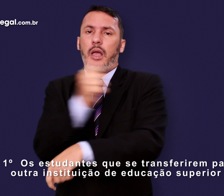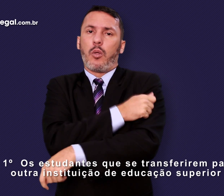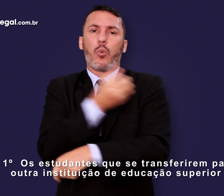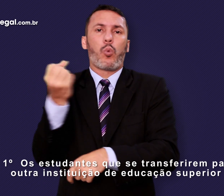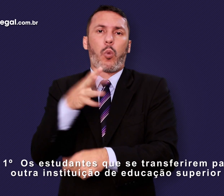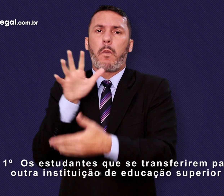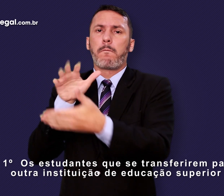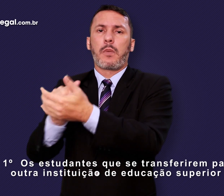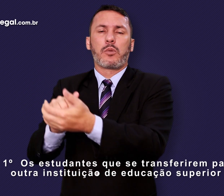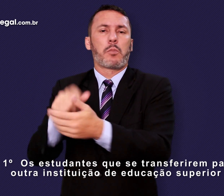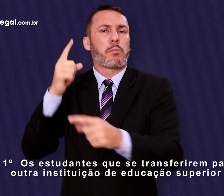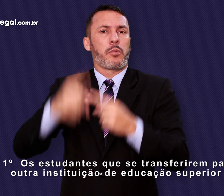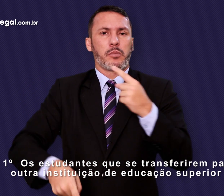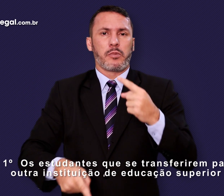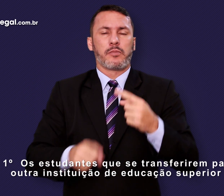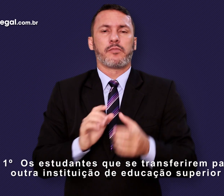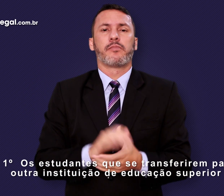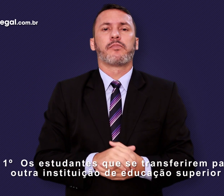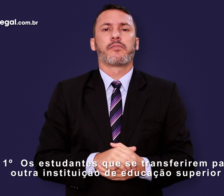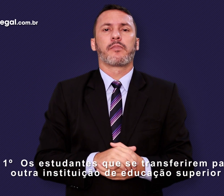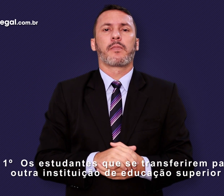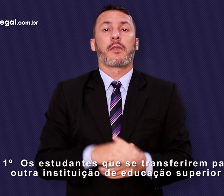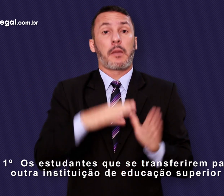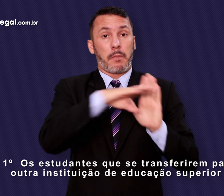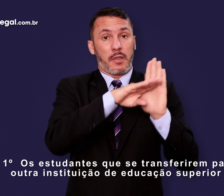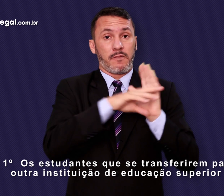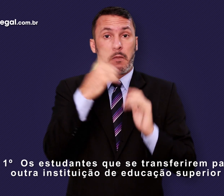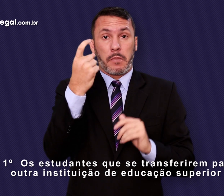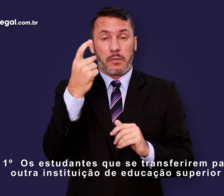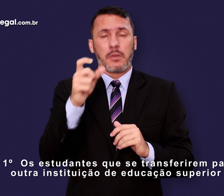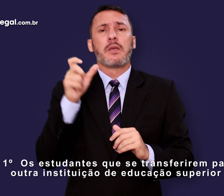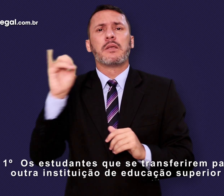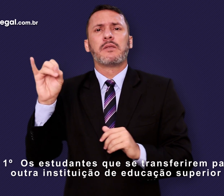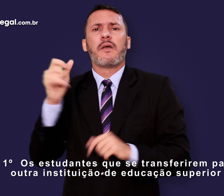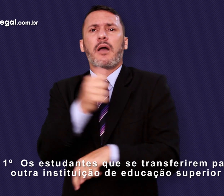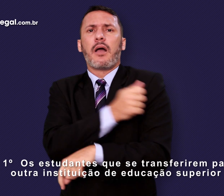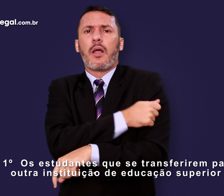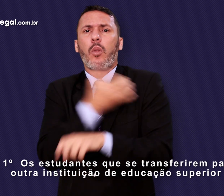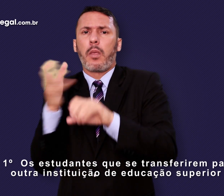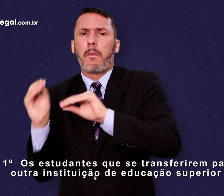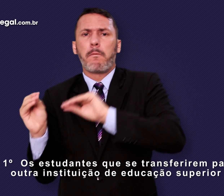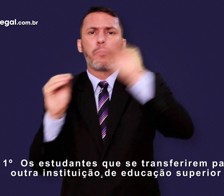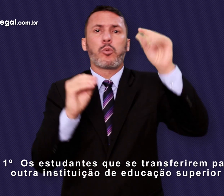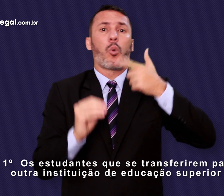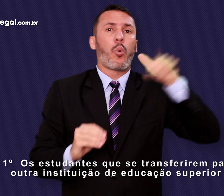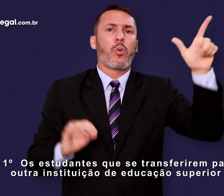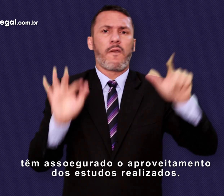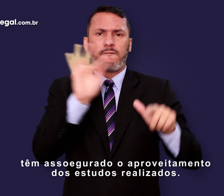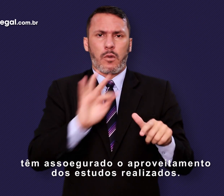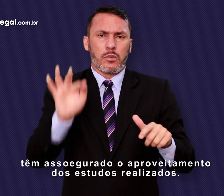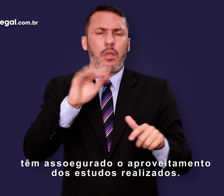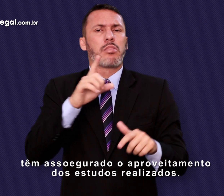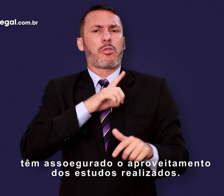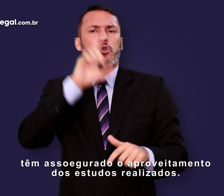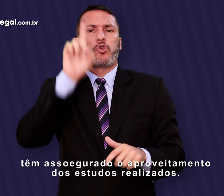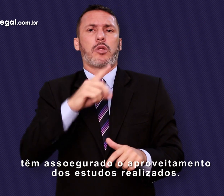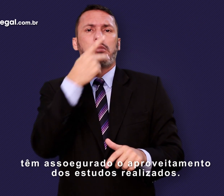Parágrafo 1º. Os estudantes que se transferirem para outra instituição de educação superior têm assegurado o